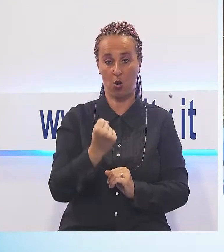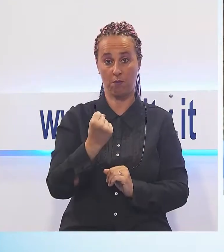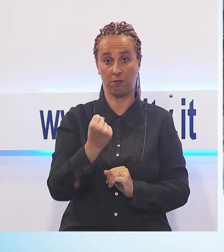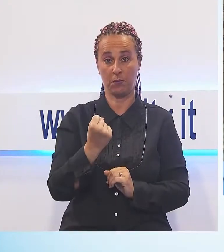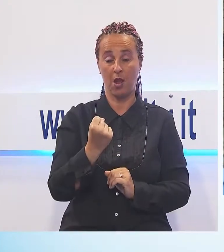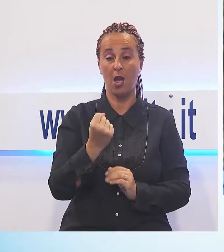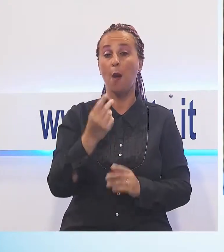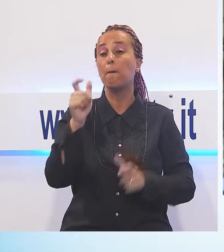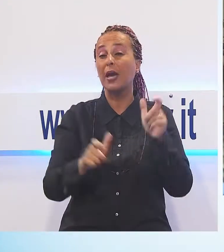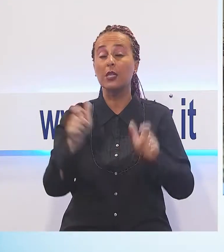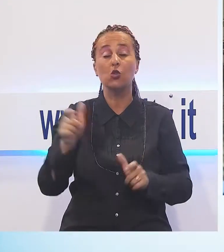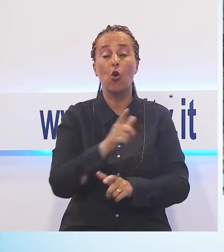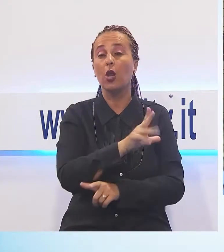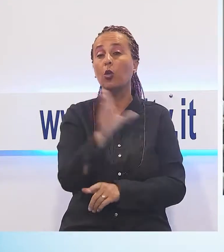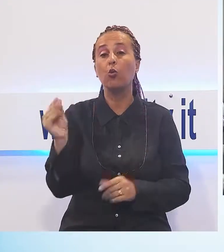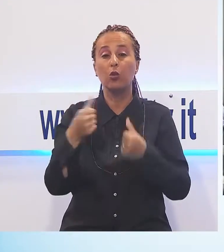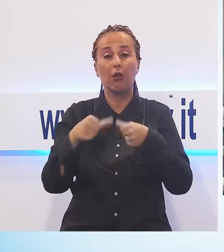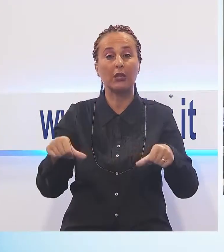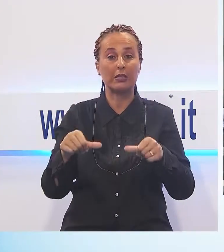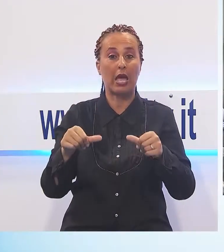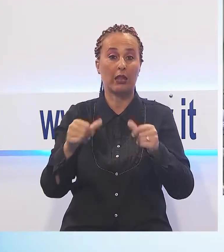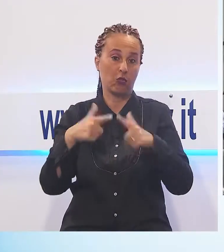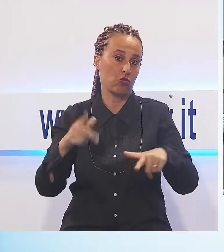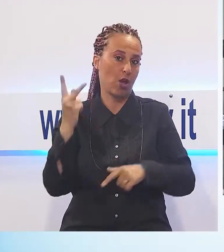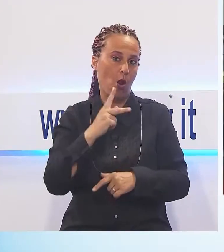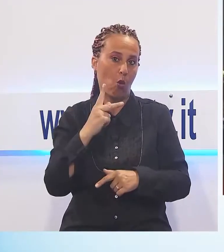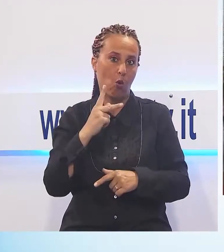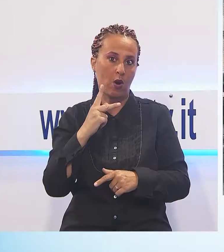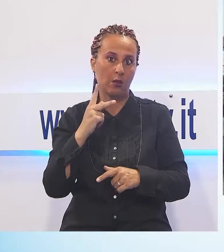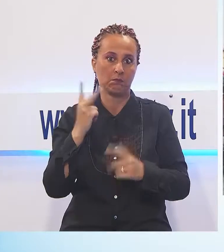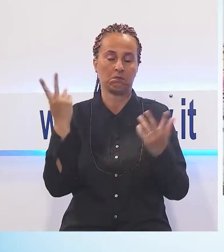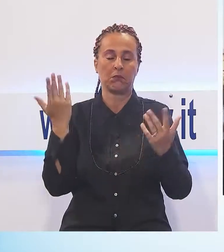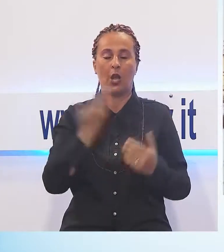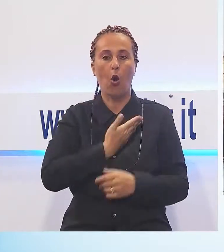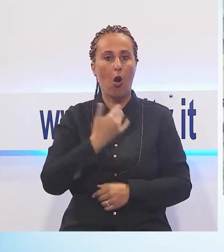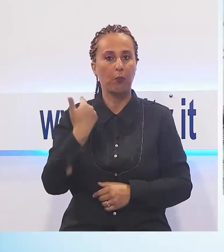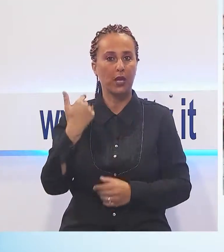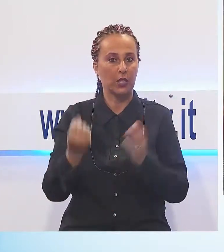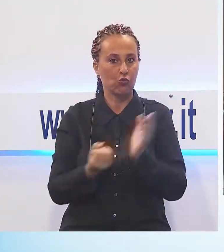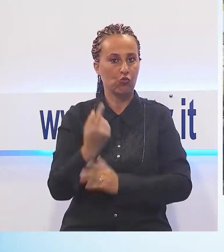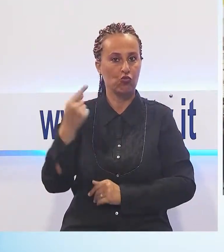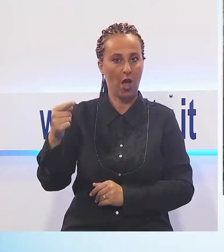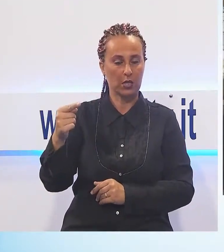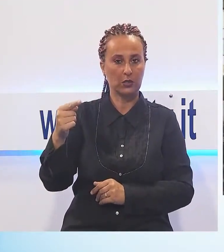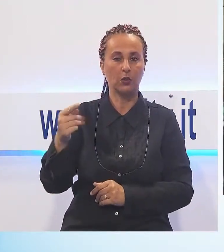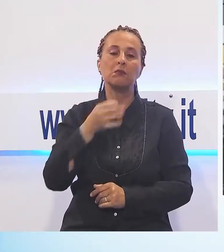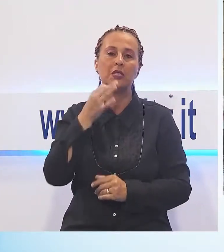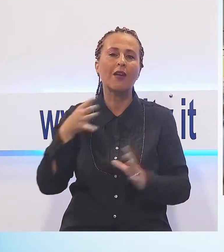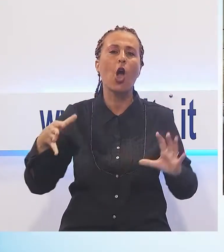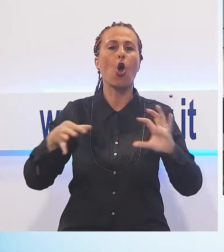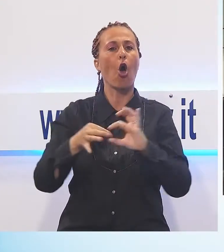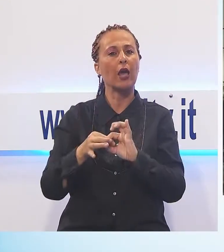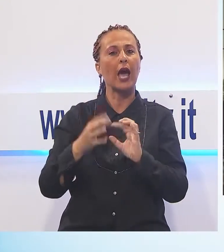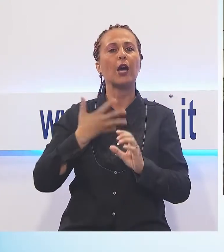città di Lucca, si è tenuta sabato una mattinata di riflessione e approfondimento sul tema della sicurezza sui luoghi di lavoro, argomento purtroppo